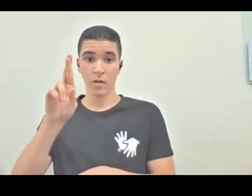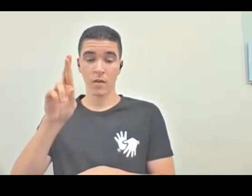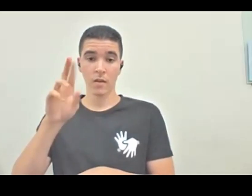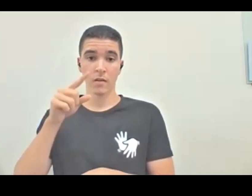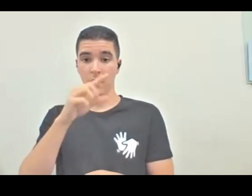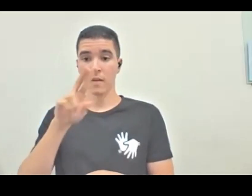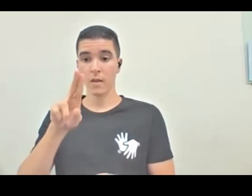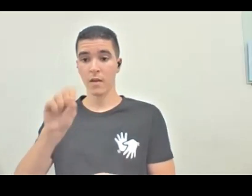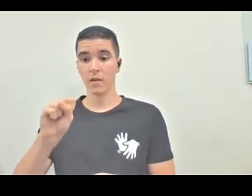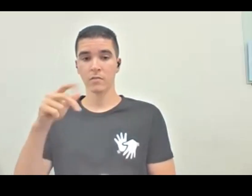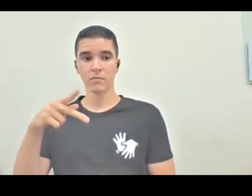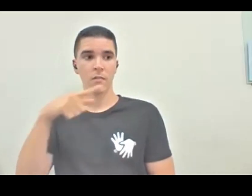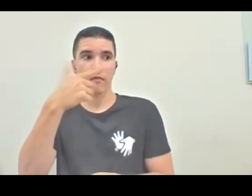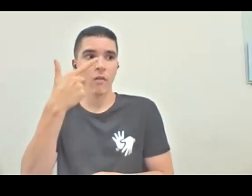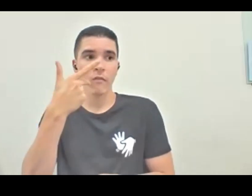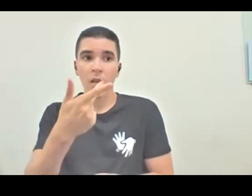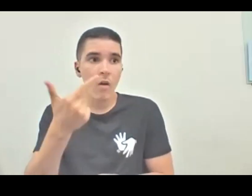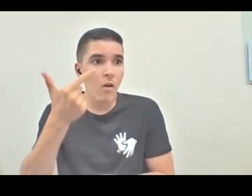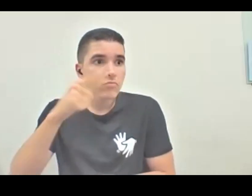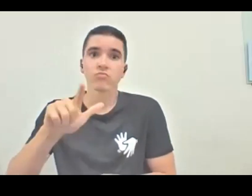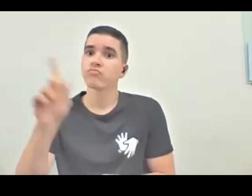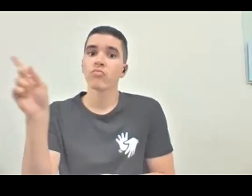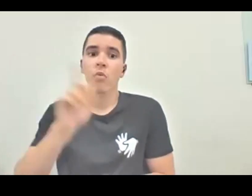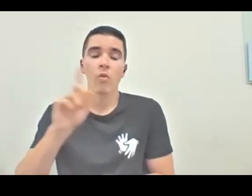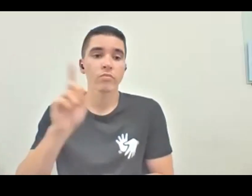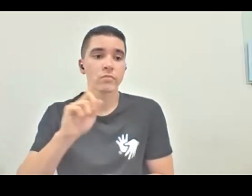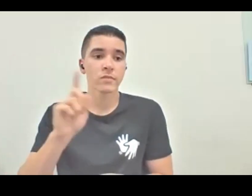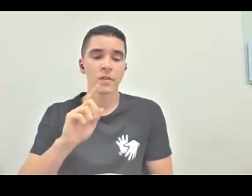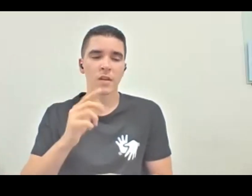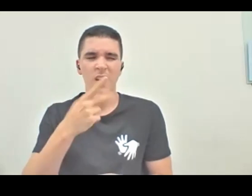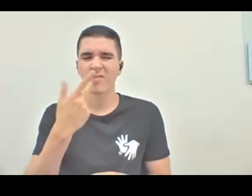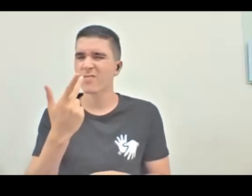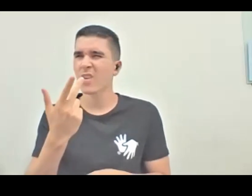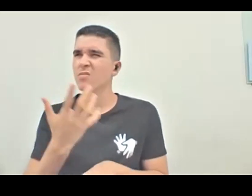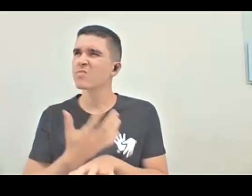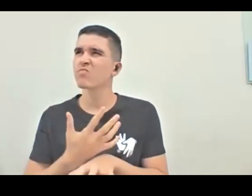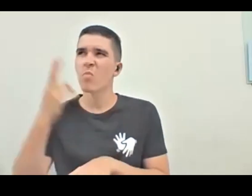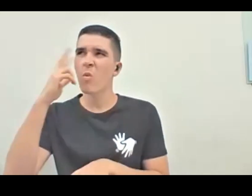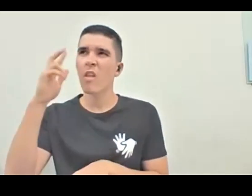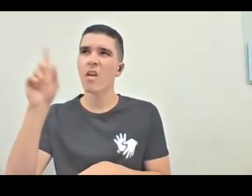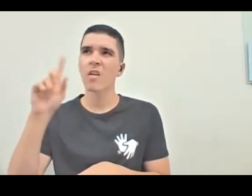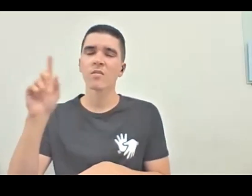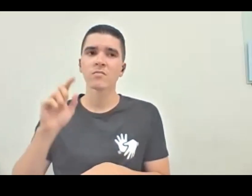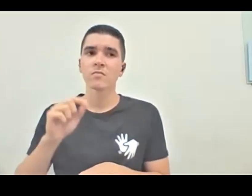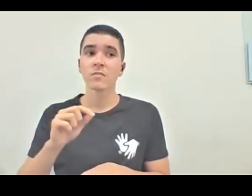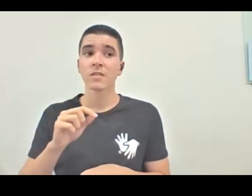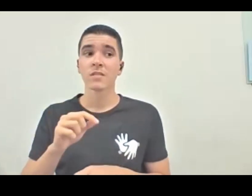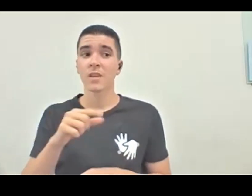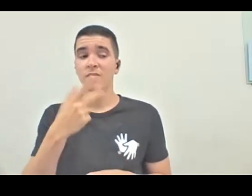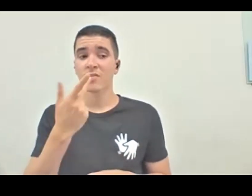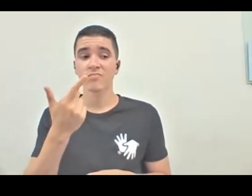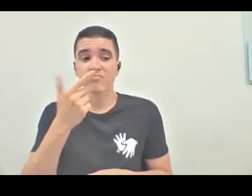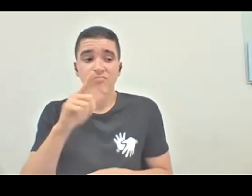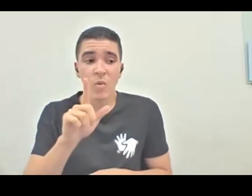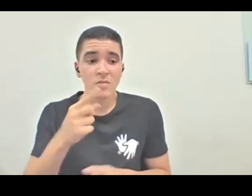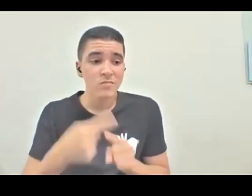e ela falou que ela não consegue, me lembro agora se era disciplina, enfim, pegar os textos ou se matricular, porque não tem acessibilidade no site, você